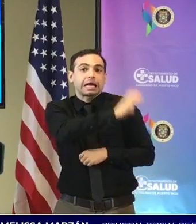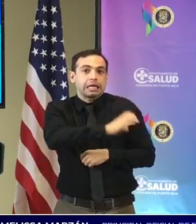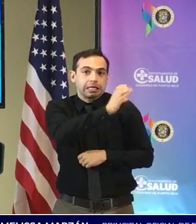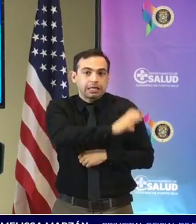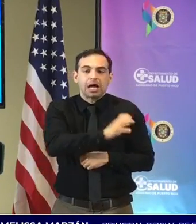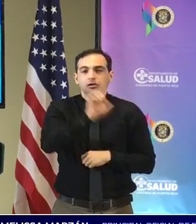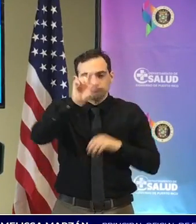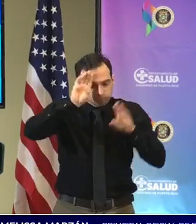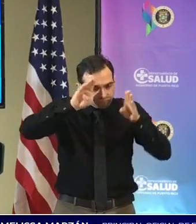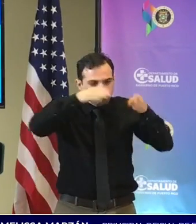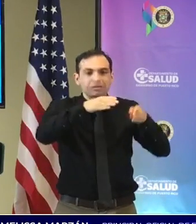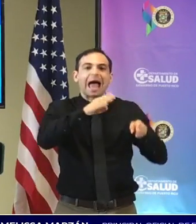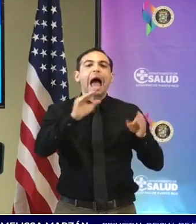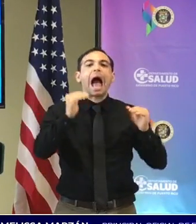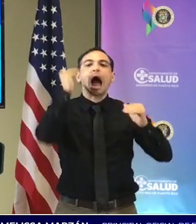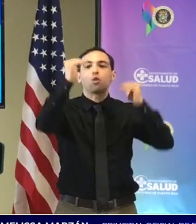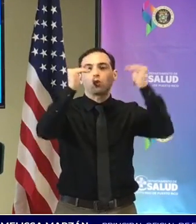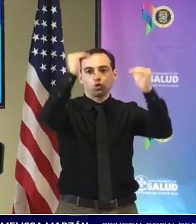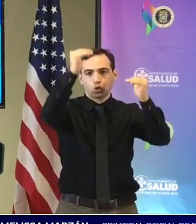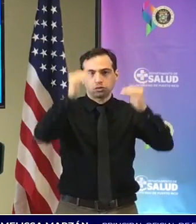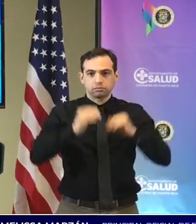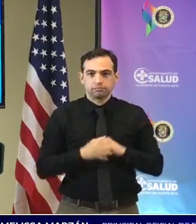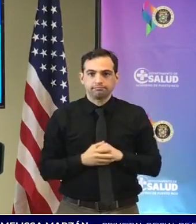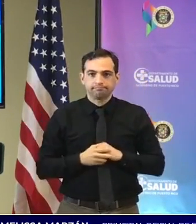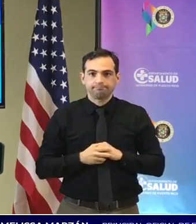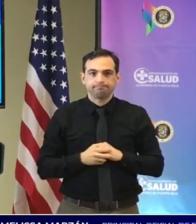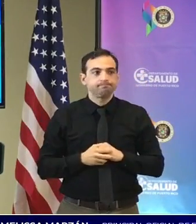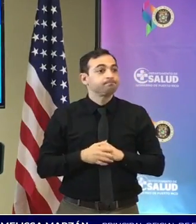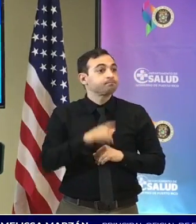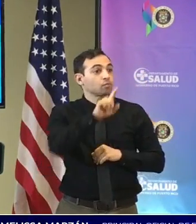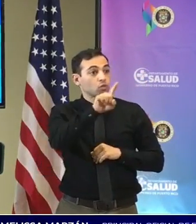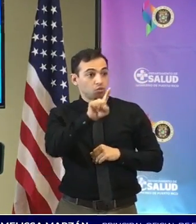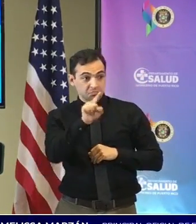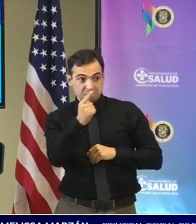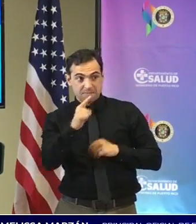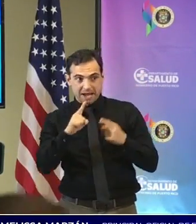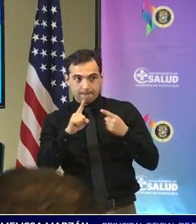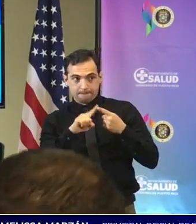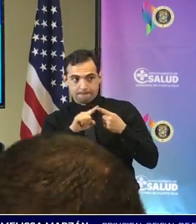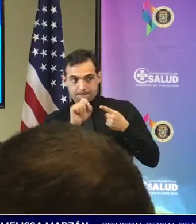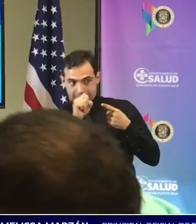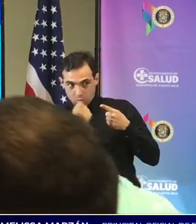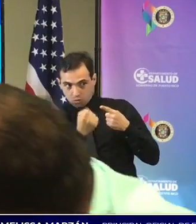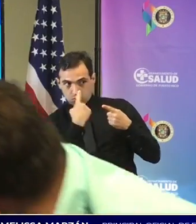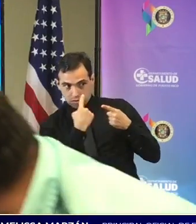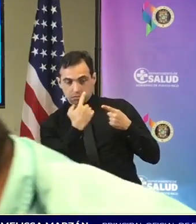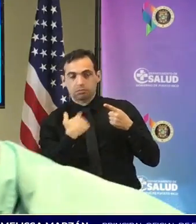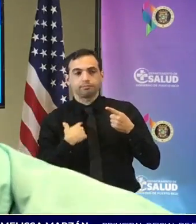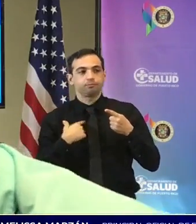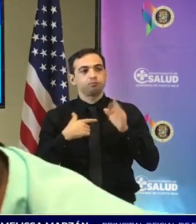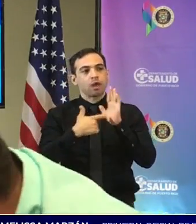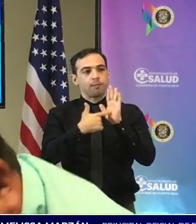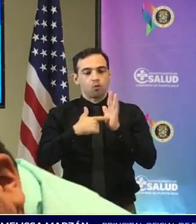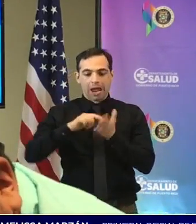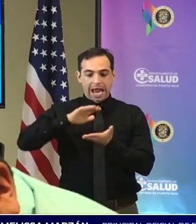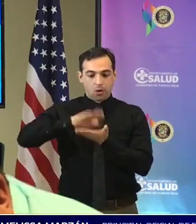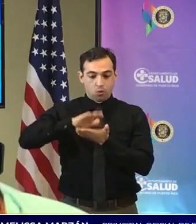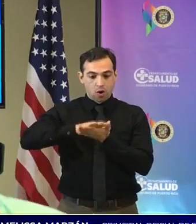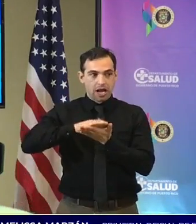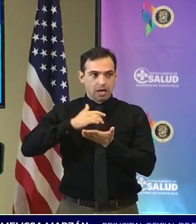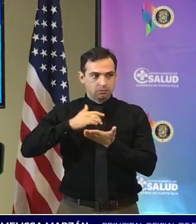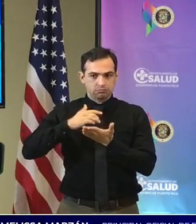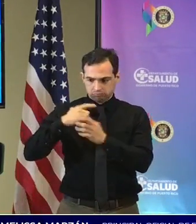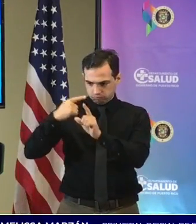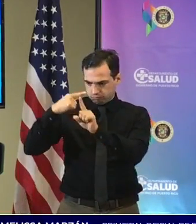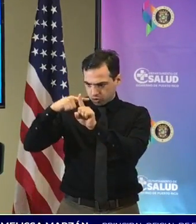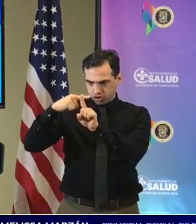adultos adultos y de la primera pregunta rapidito de escuelas que tuvimos casos